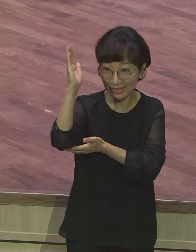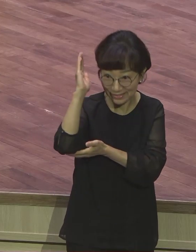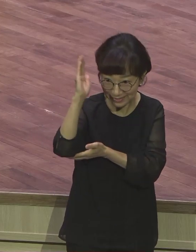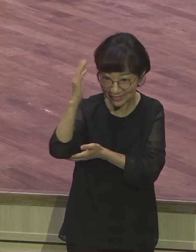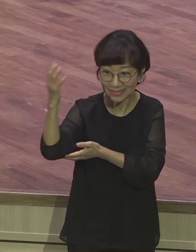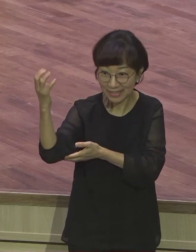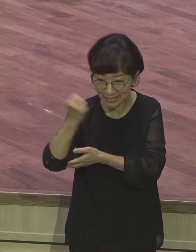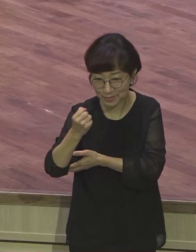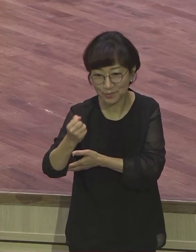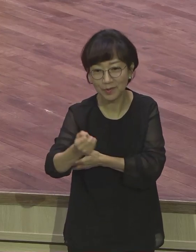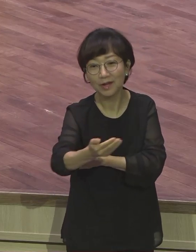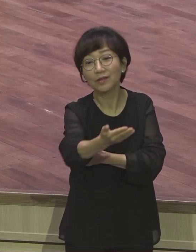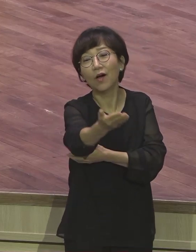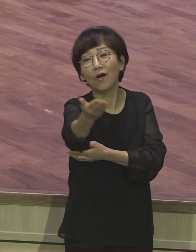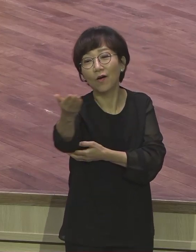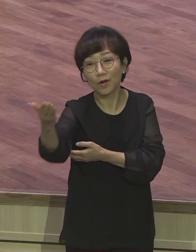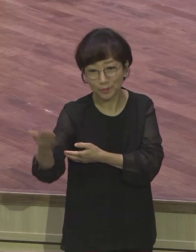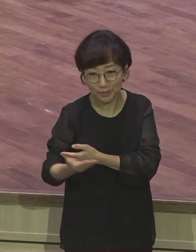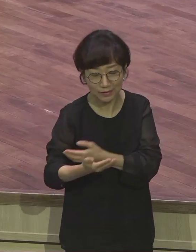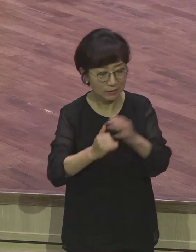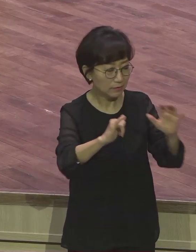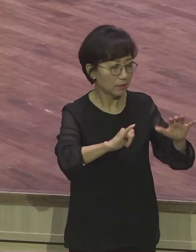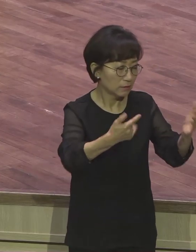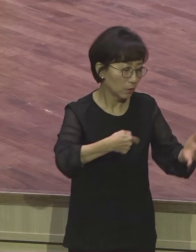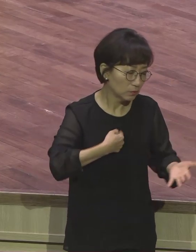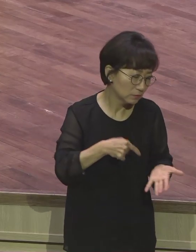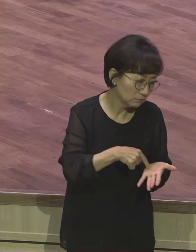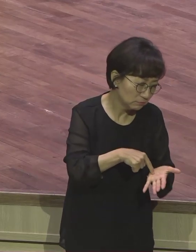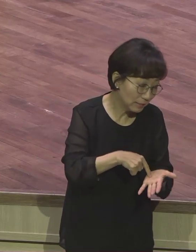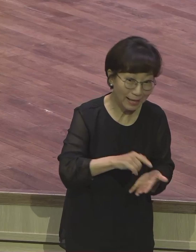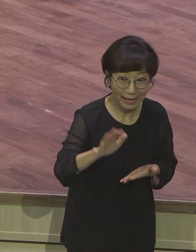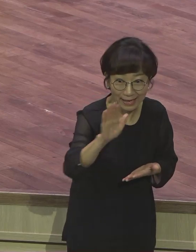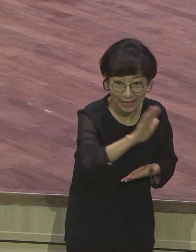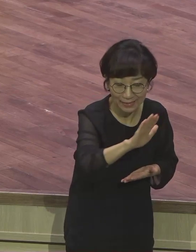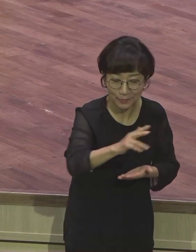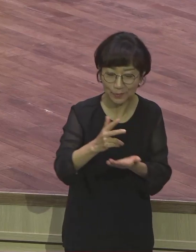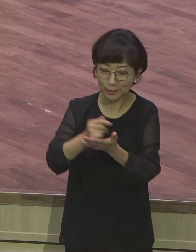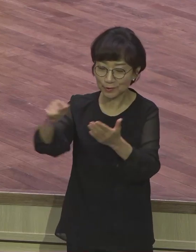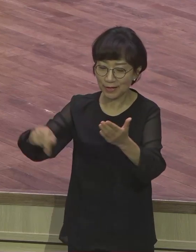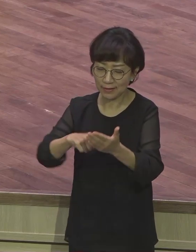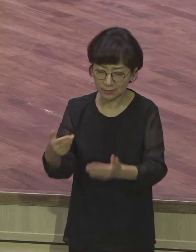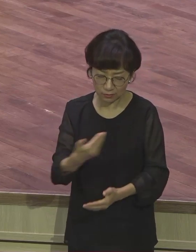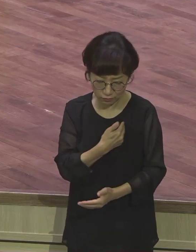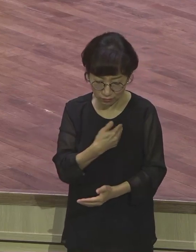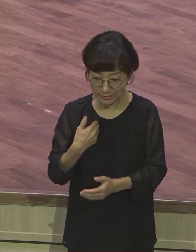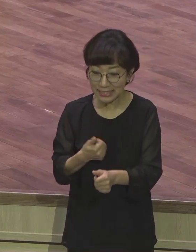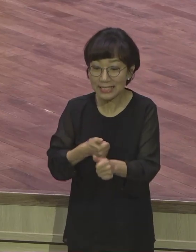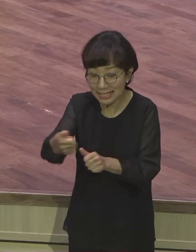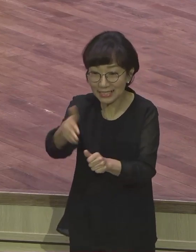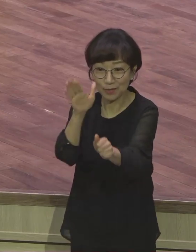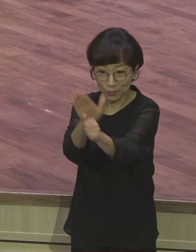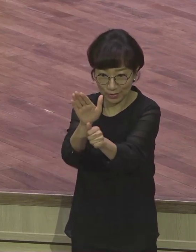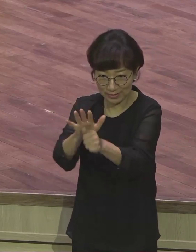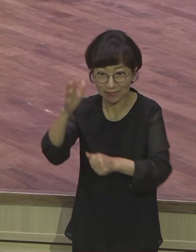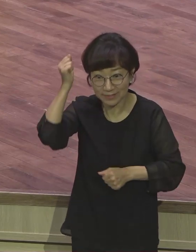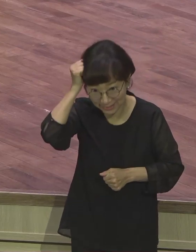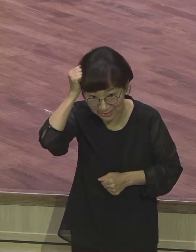여러분 홀로가 아니라 넉넉히 주 안에서 이겨가신다. 이번 한 주간 계속